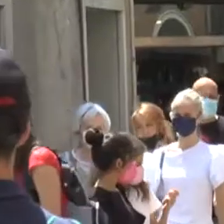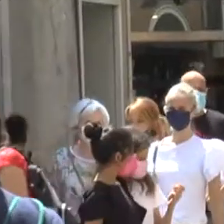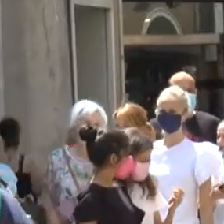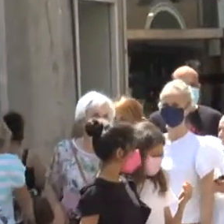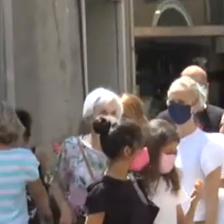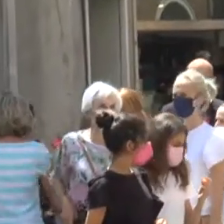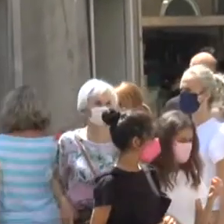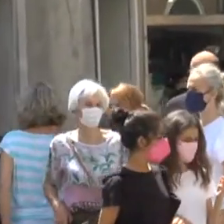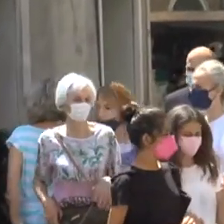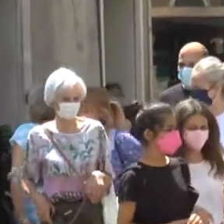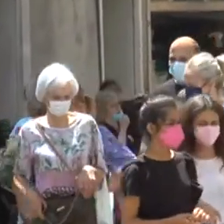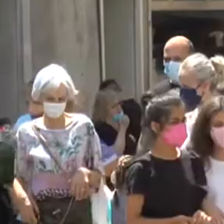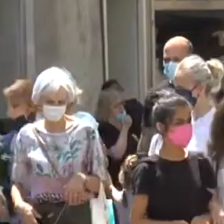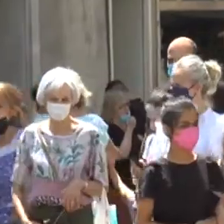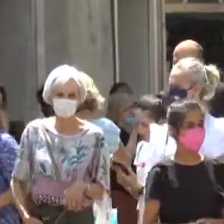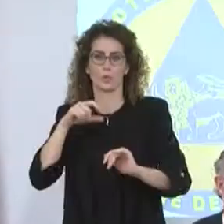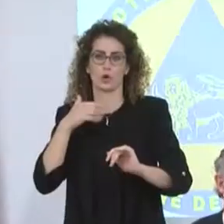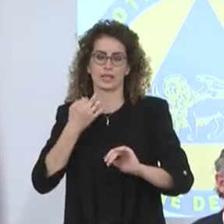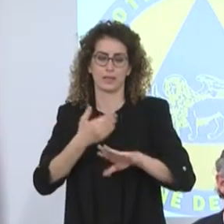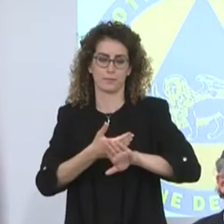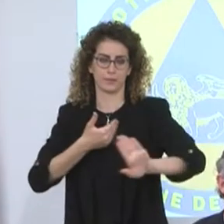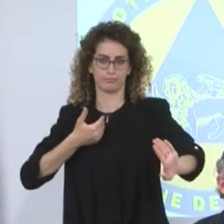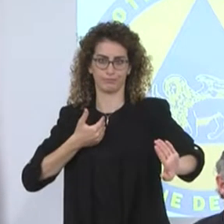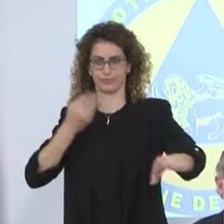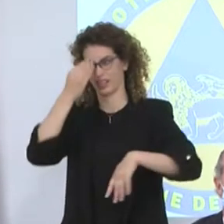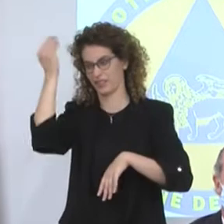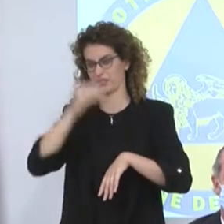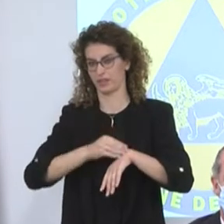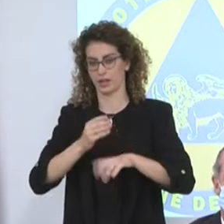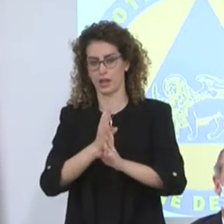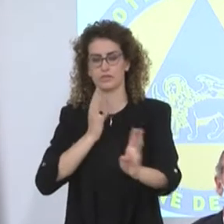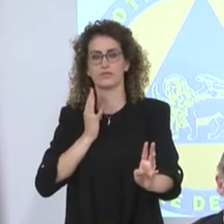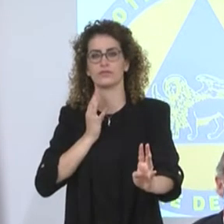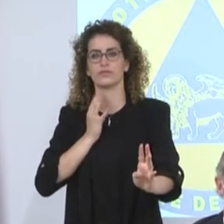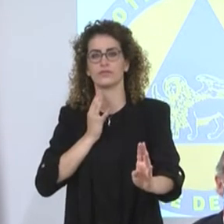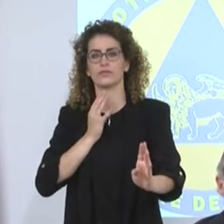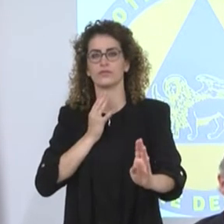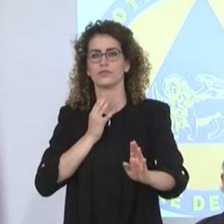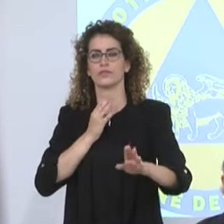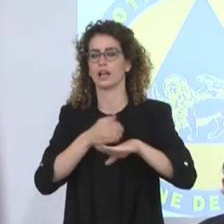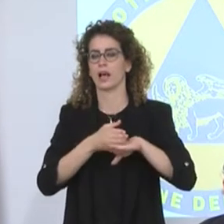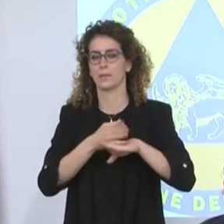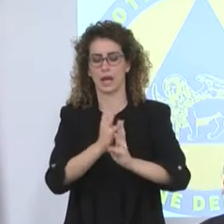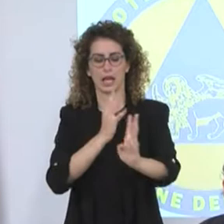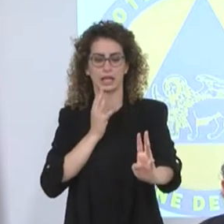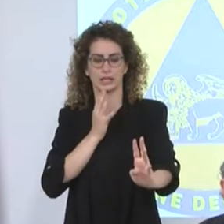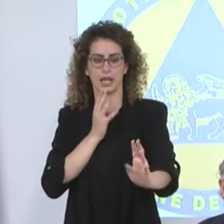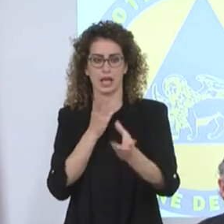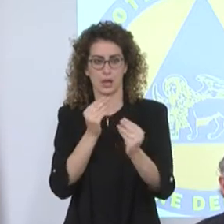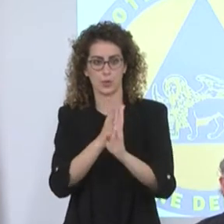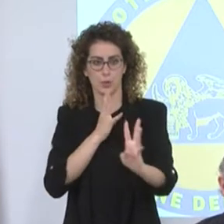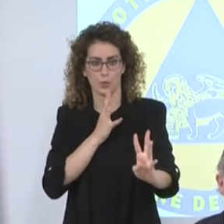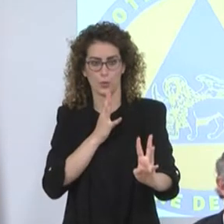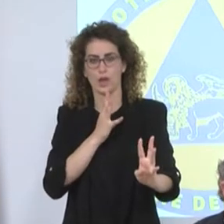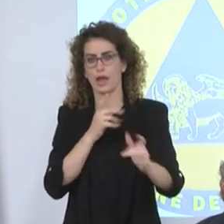Ovvio che ci siano delle eccezioni vista la situazione. Sono in coda, quando ando a comprare il pane c'è tanta gente, mi metto la mascherina. All